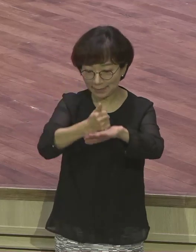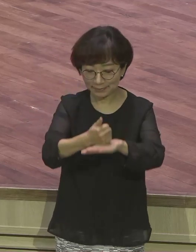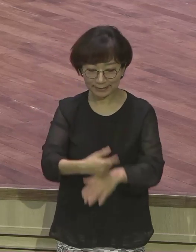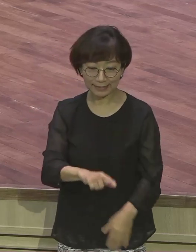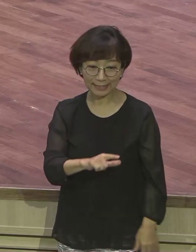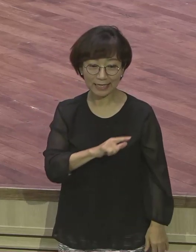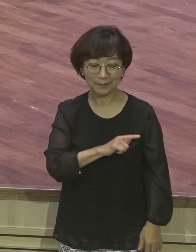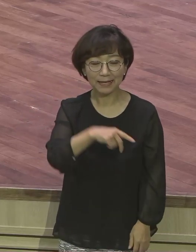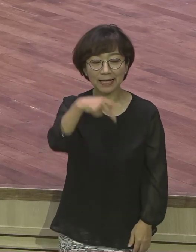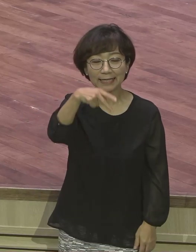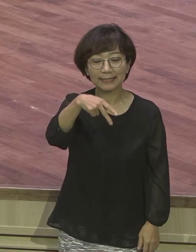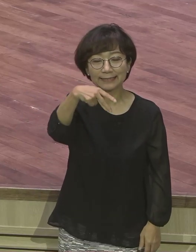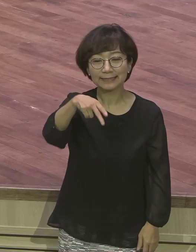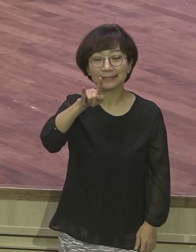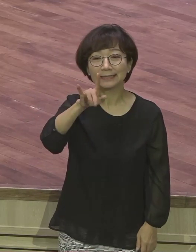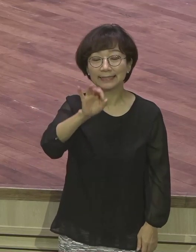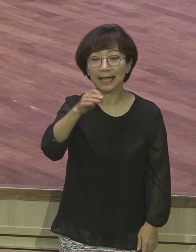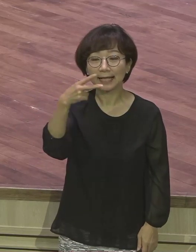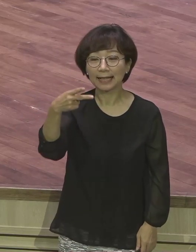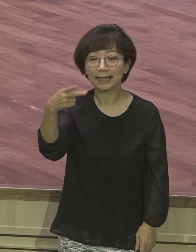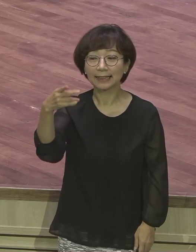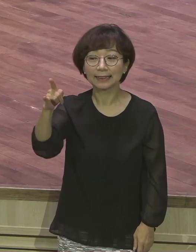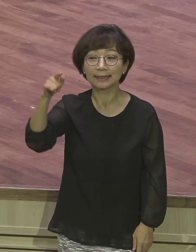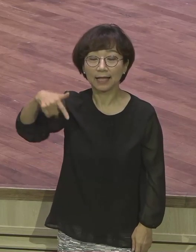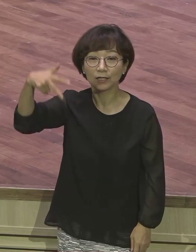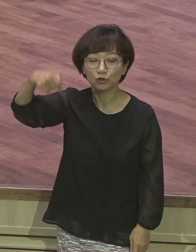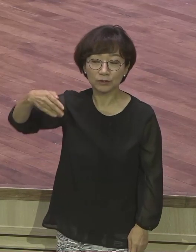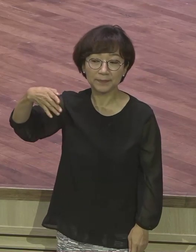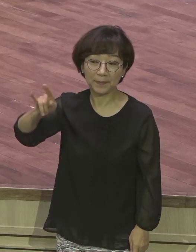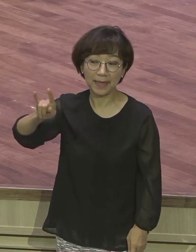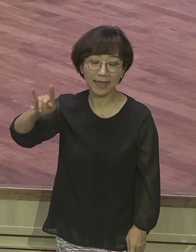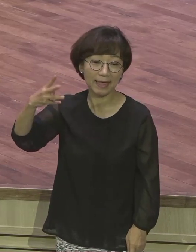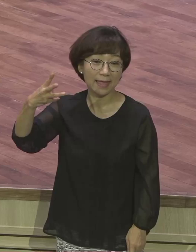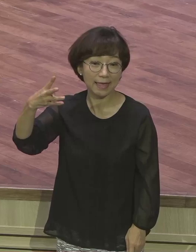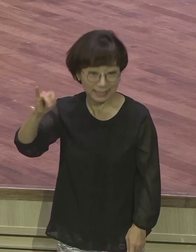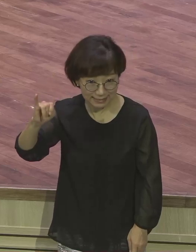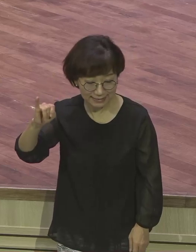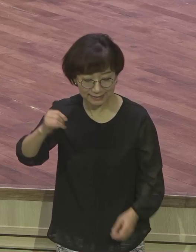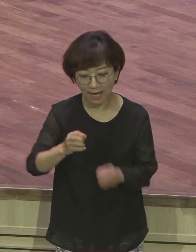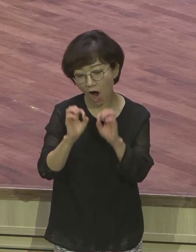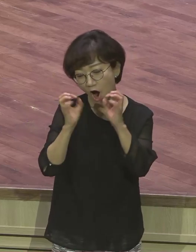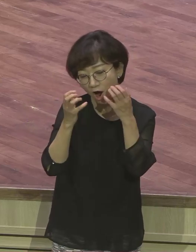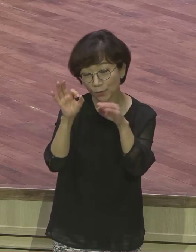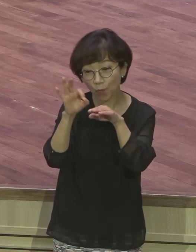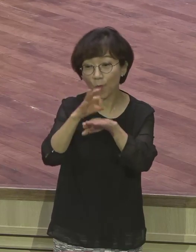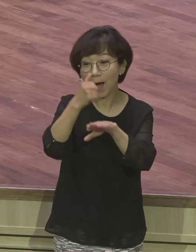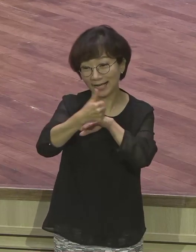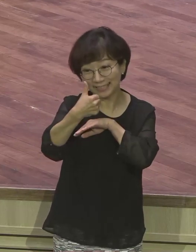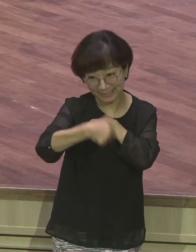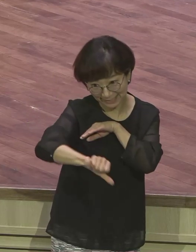생땡지페리 책에 보면 어린 왕자라는 내용이 많이 여기 좋은 말들이 많이 있는데 그 중에 이런 말이 있어요